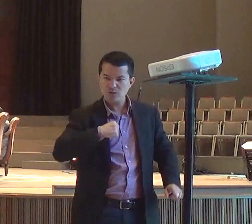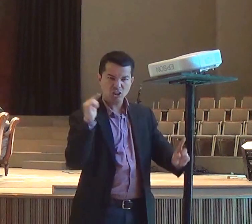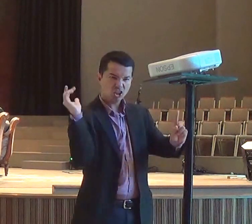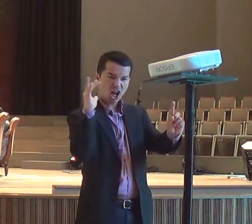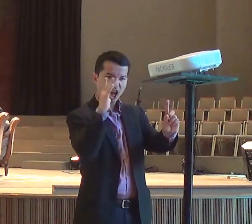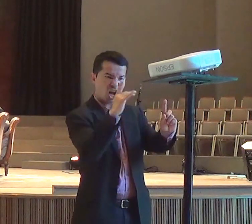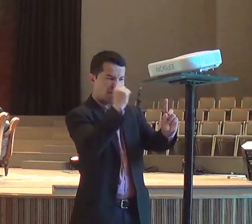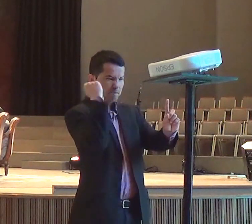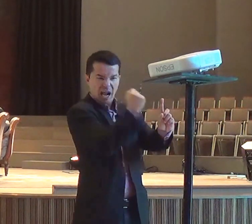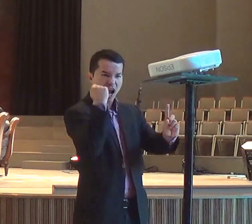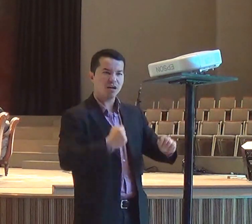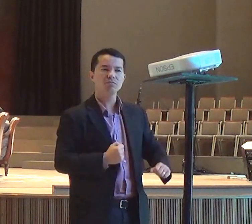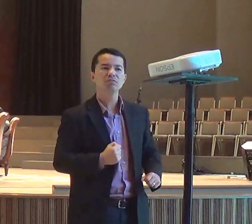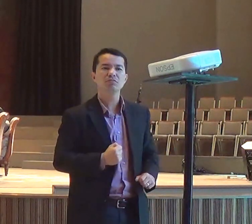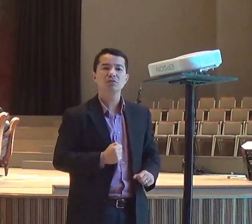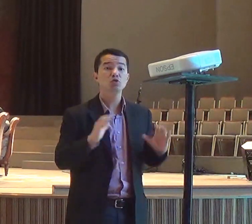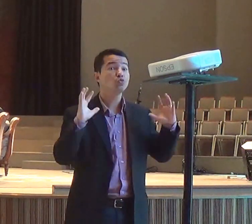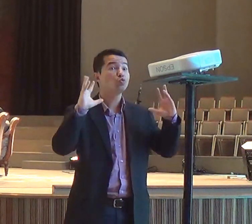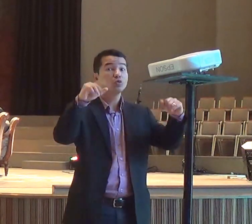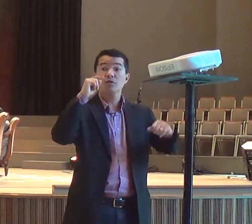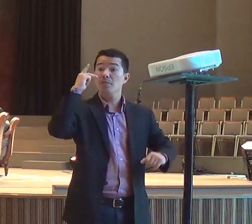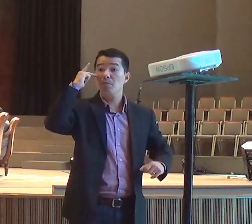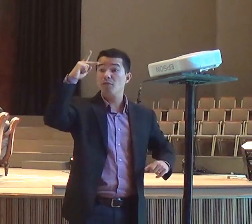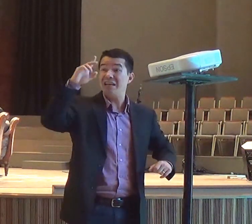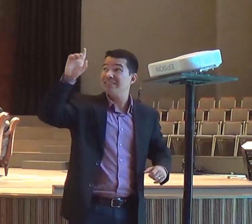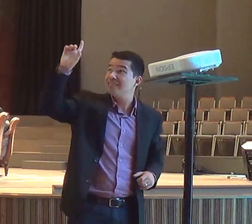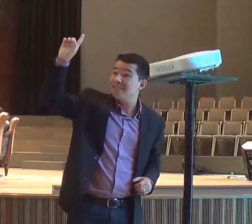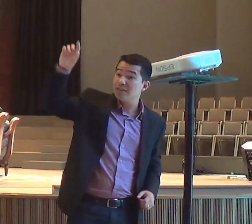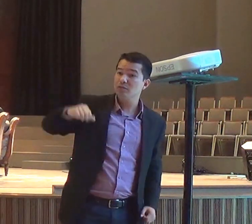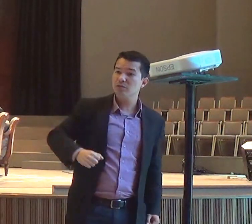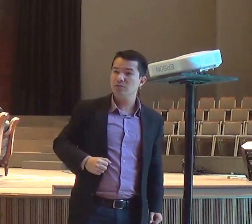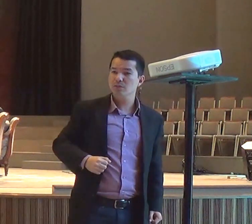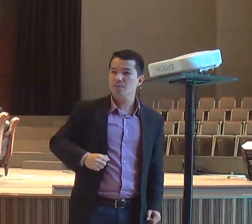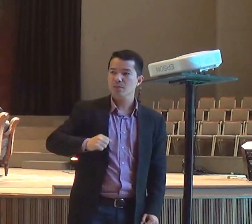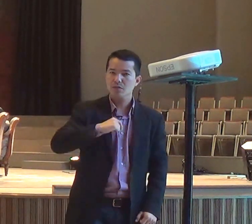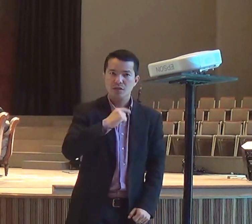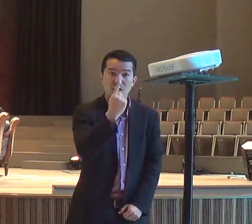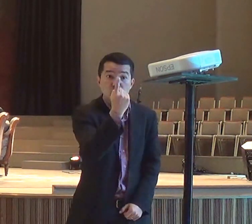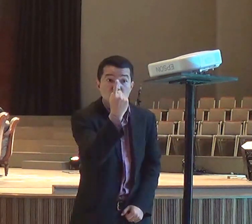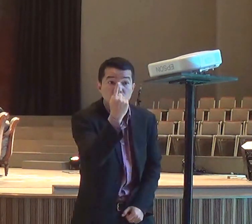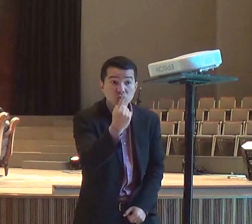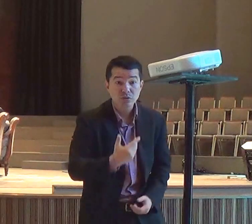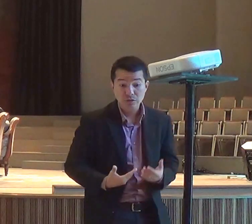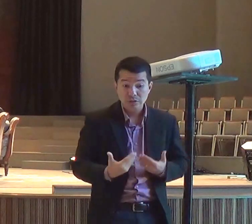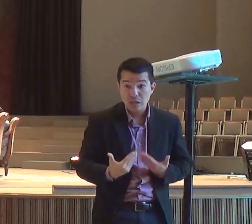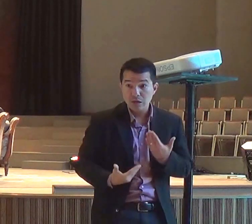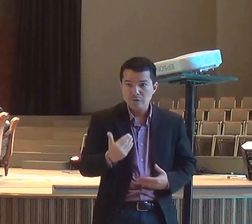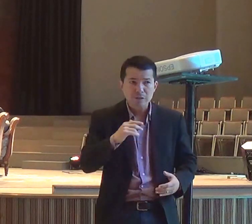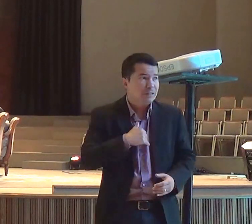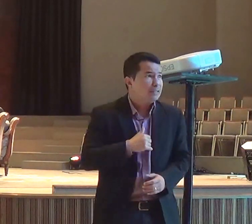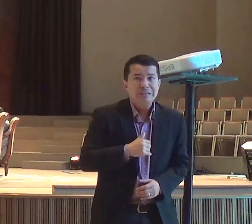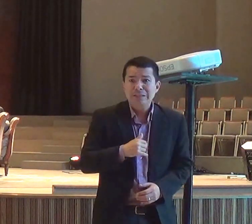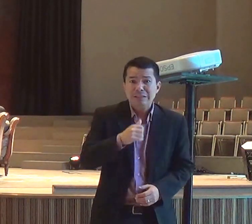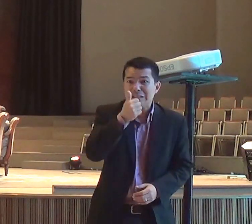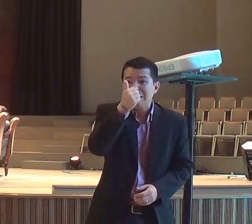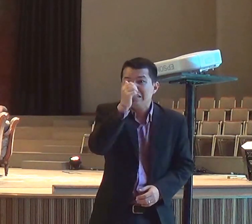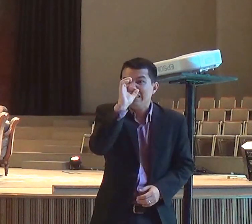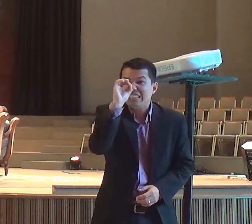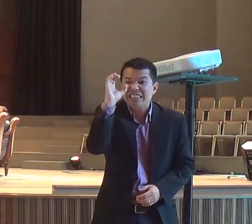escondido, dele, tentar, salvar a vida, de cem profetas, de Deus, colocando cinquenta, numa caverna, cinquenta,